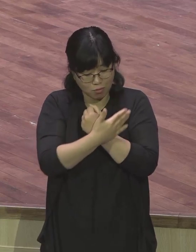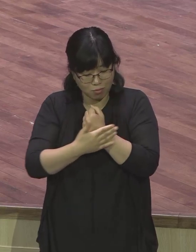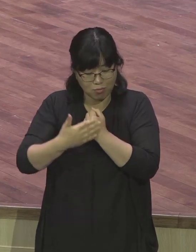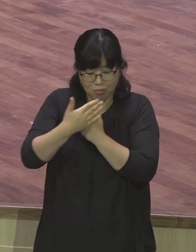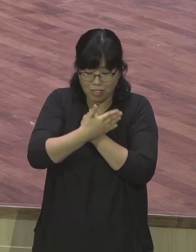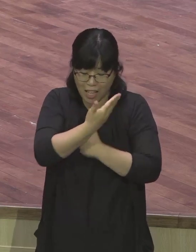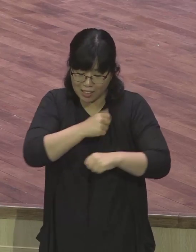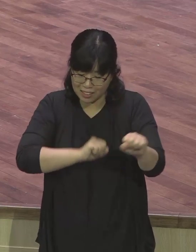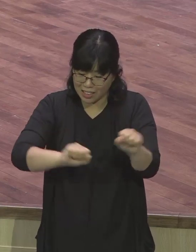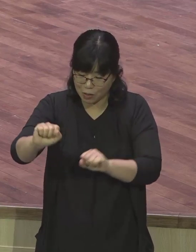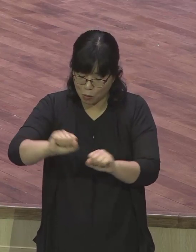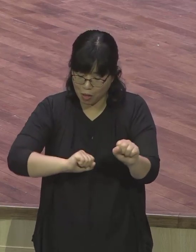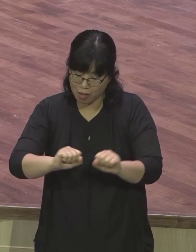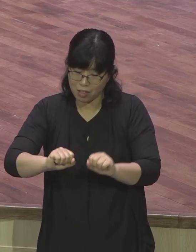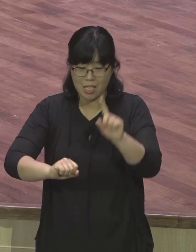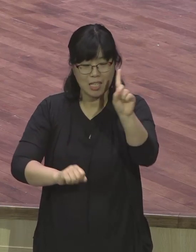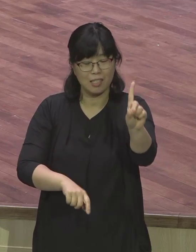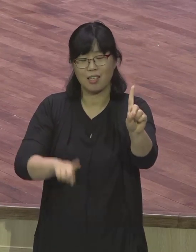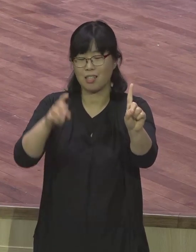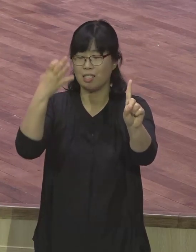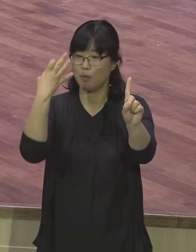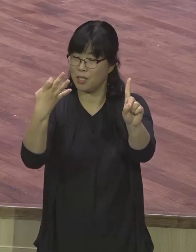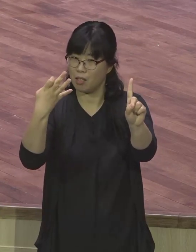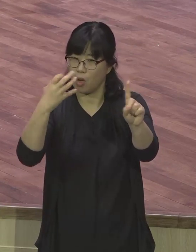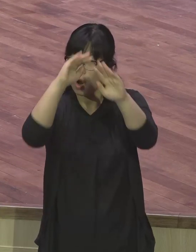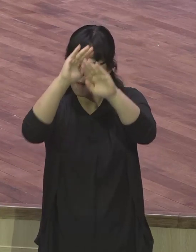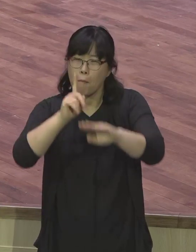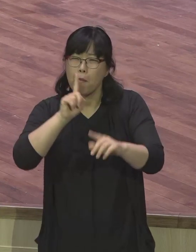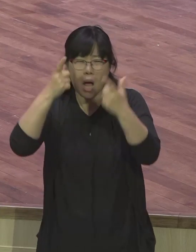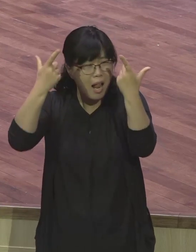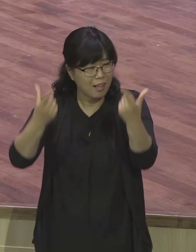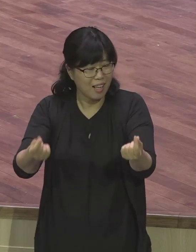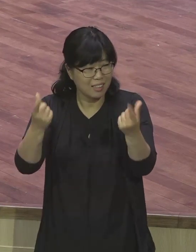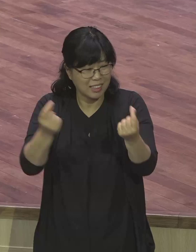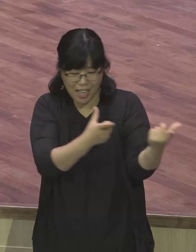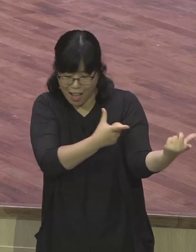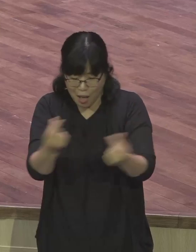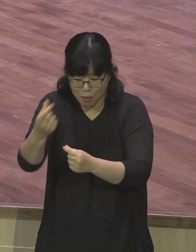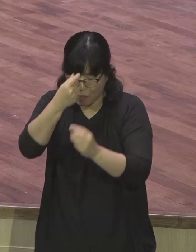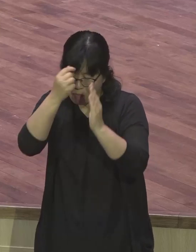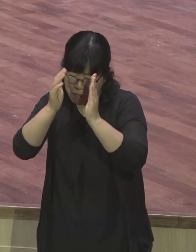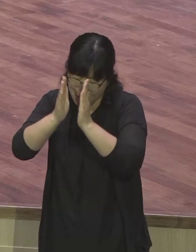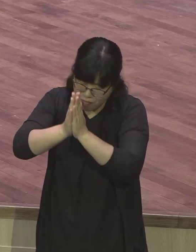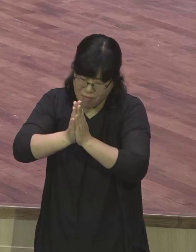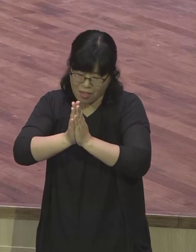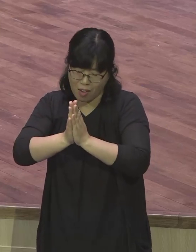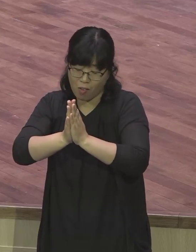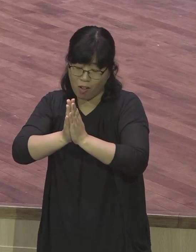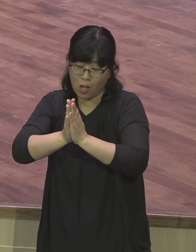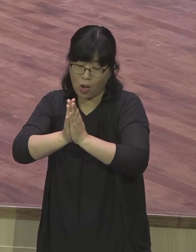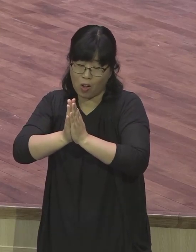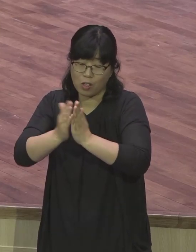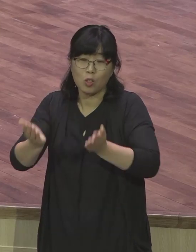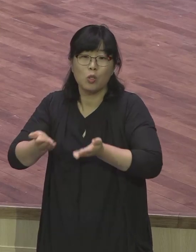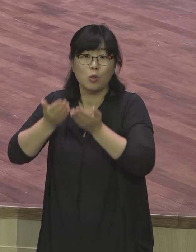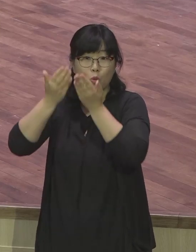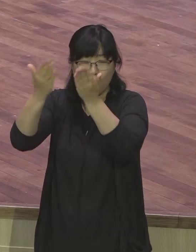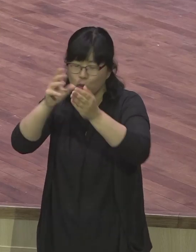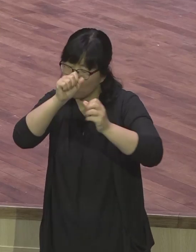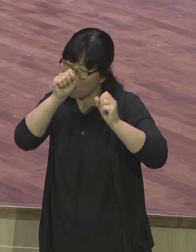1장 14절에 더불어 마음을 같이하여 오로지 기도하는 시간이라고 생각하는데 그 자리에 단임